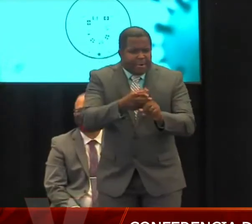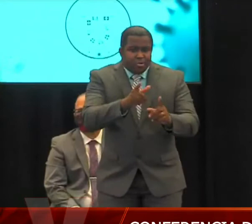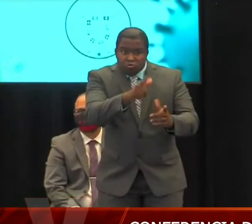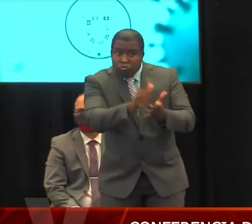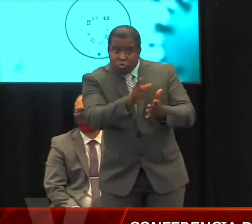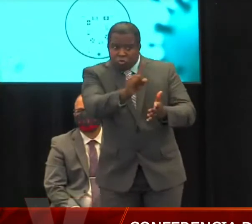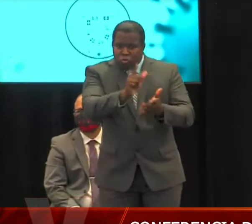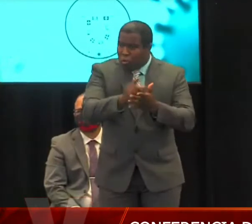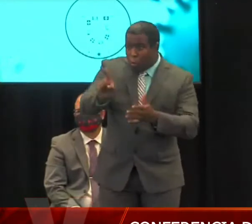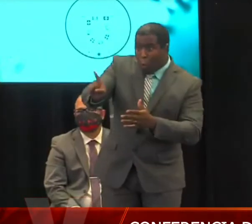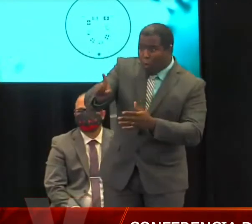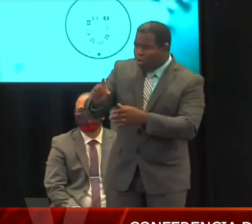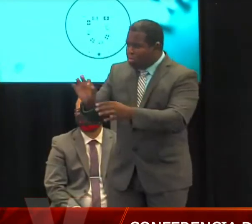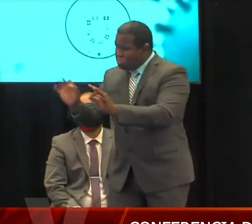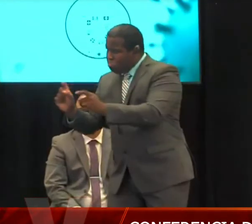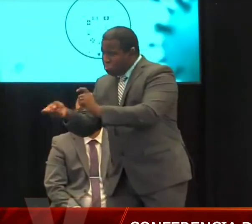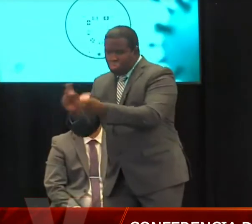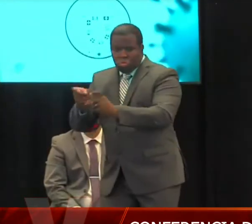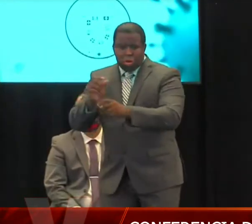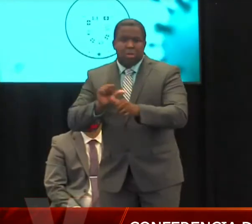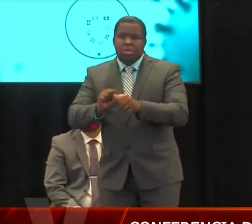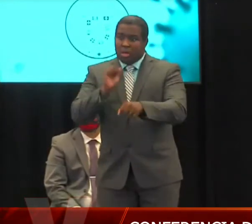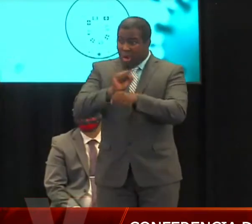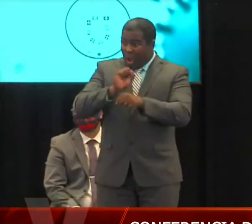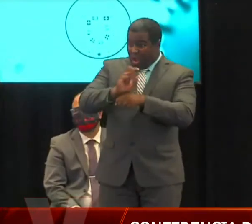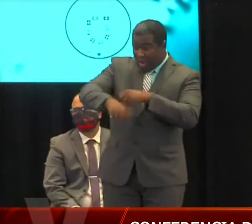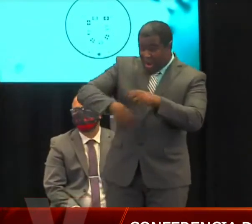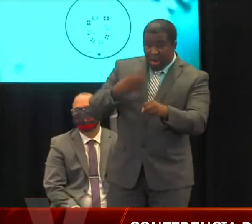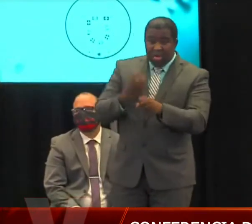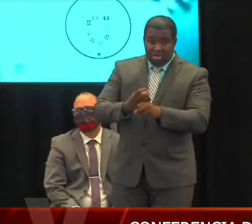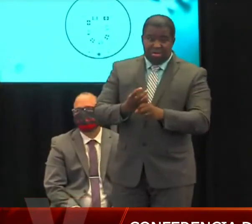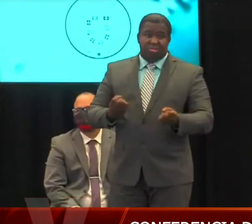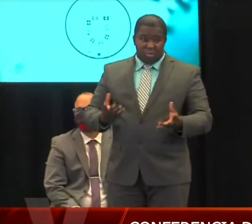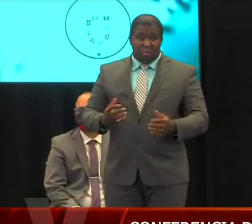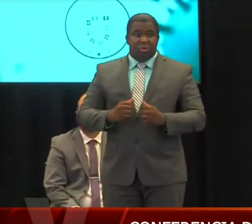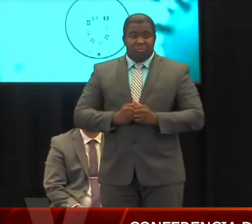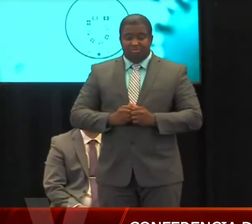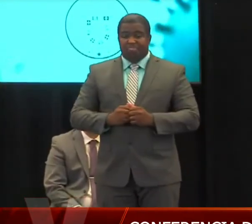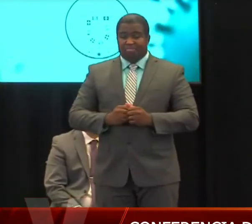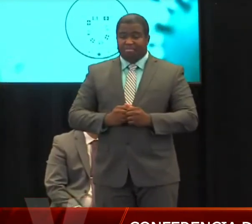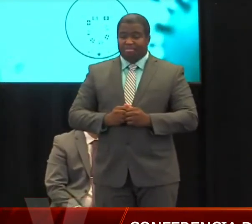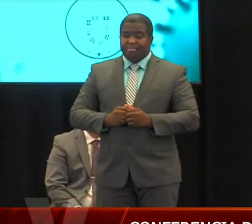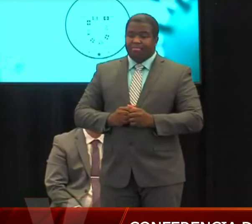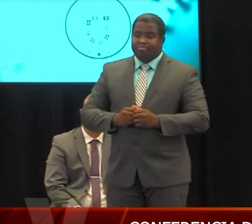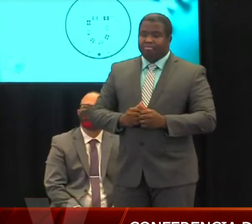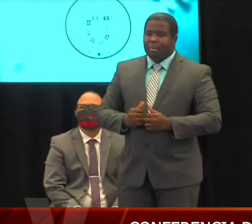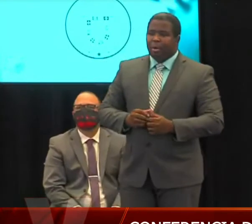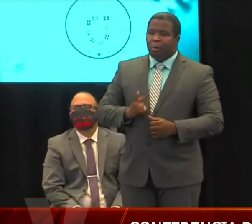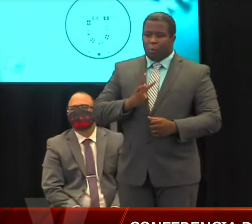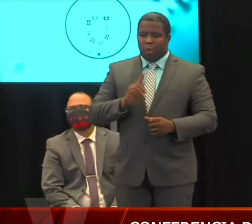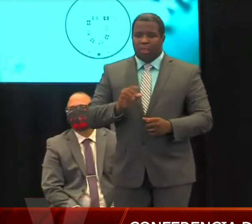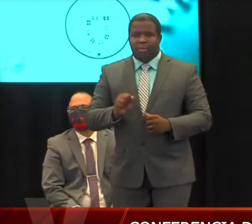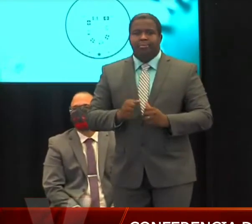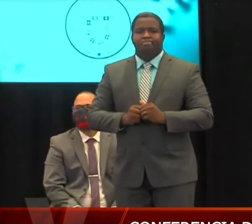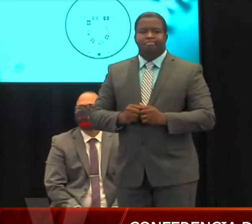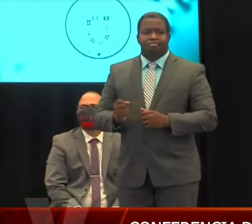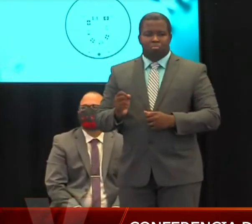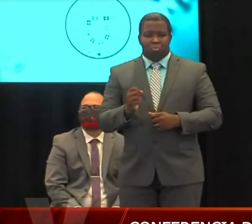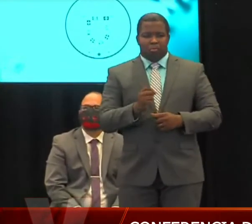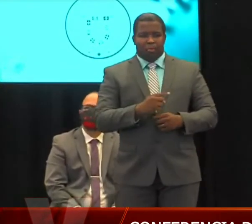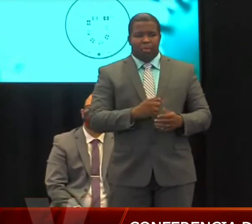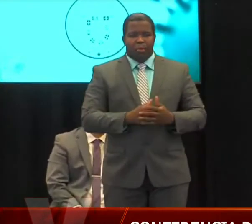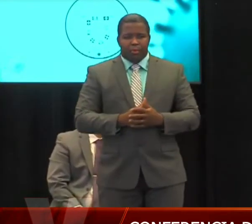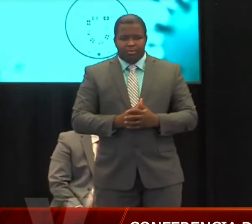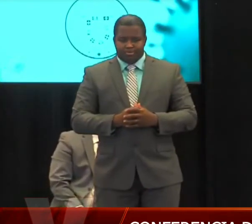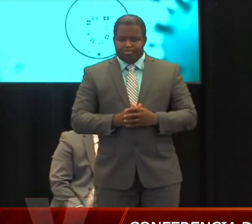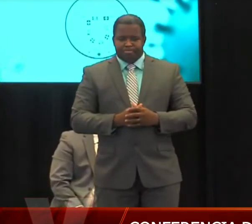Departamento de Salud. Seguimos con WIPR. Sí, Gobernadora, con relación a lo que usted anunció, de que ya prácticamente el grupo de